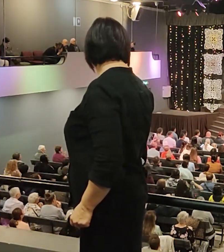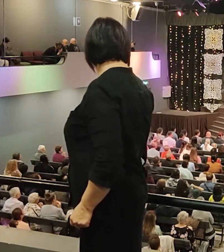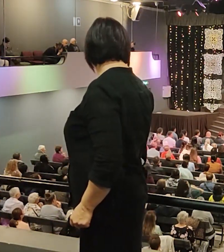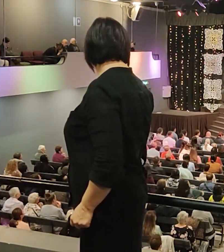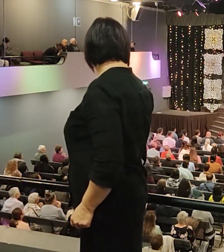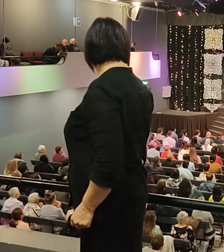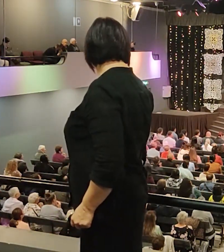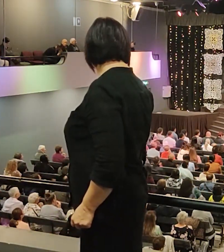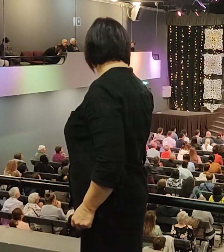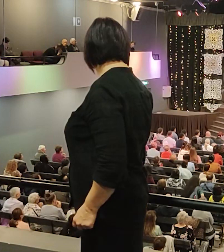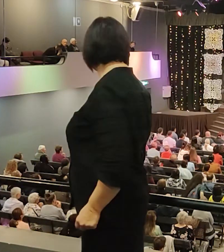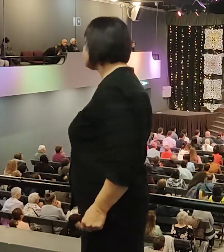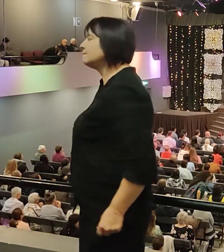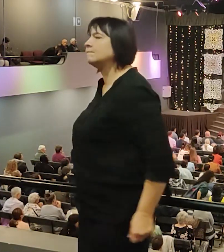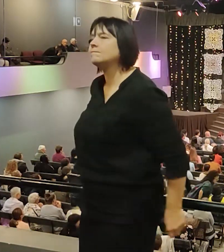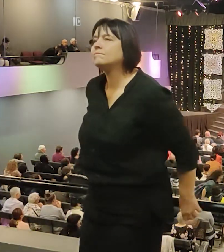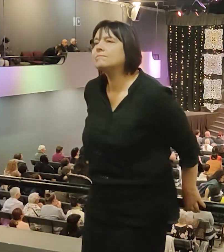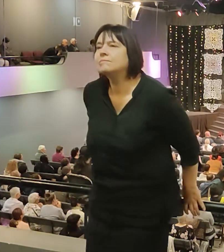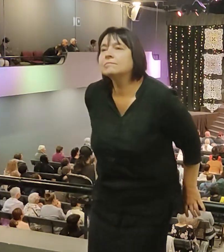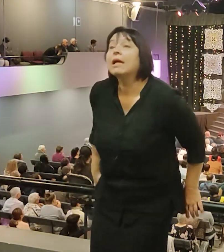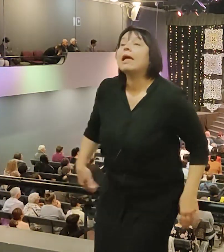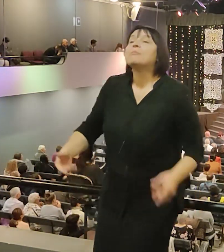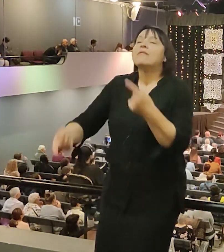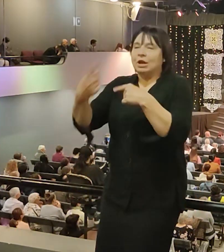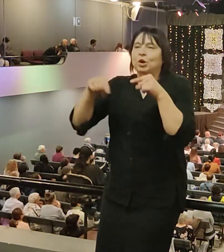Друзья, мы в руке Бога вернемся к проповеди.